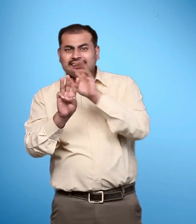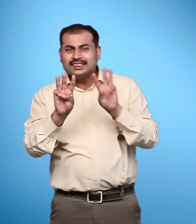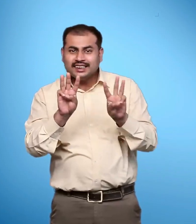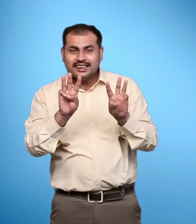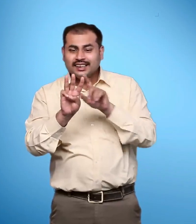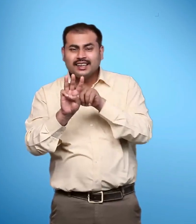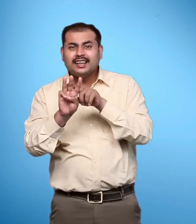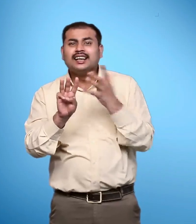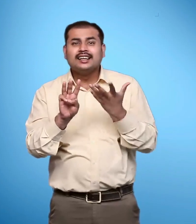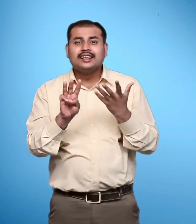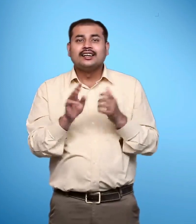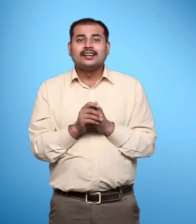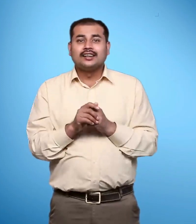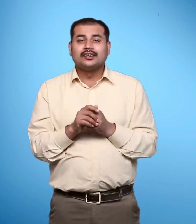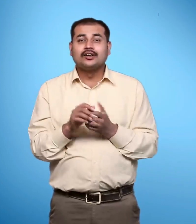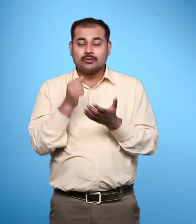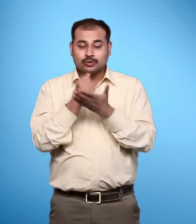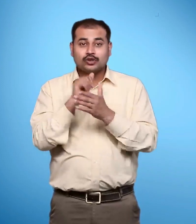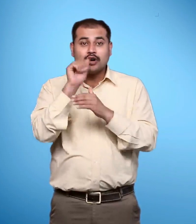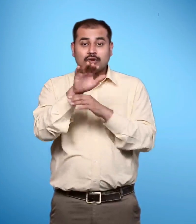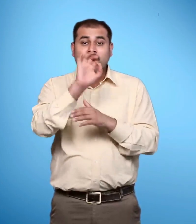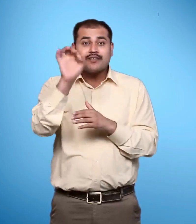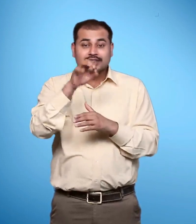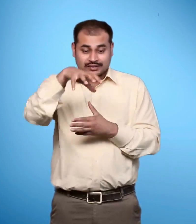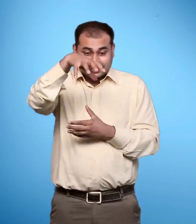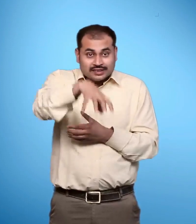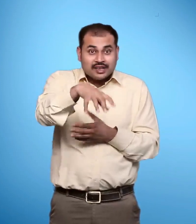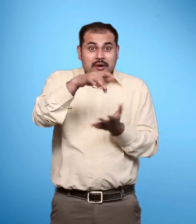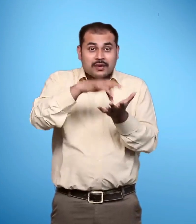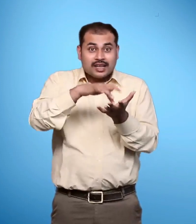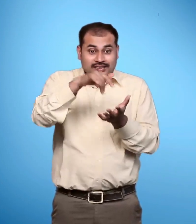दिल्ली राष्ट्र के ऐसे डागर का कोड है